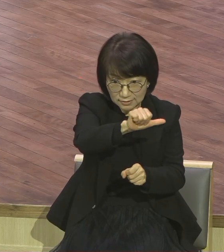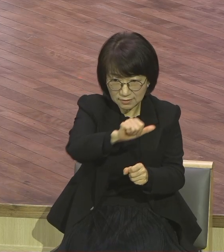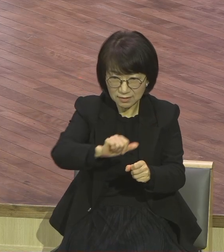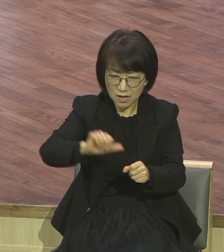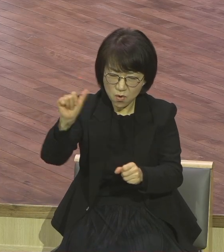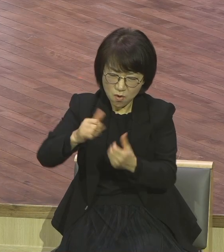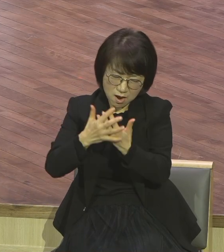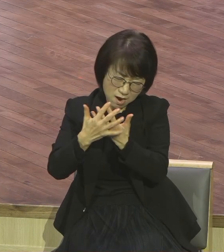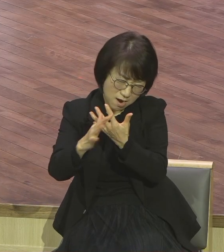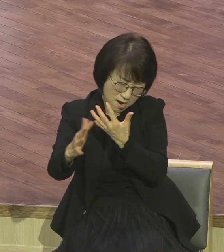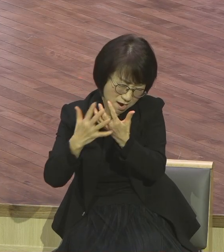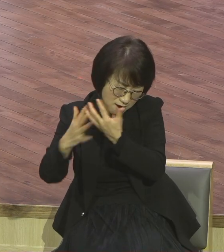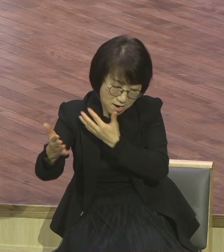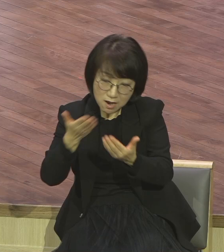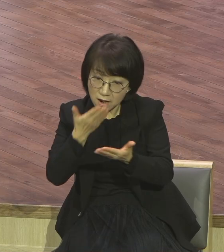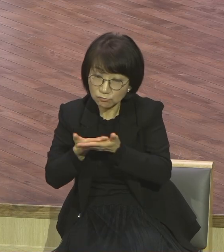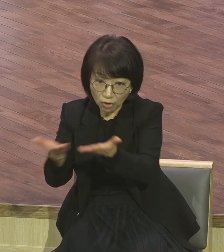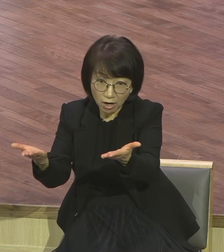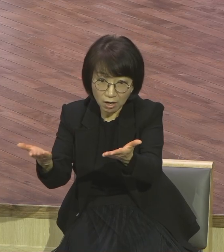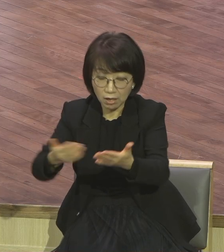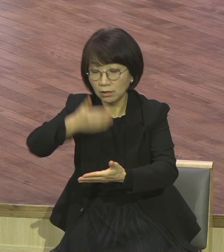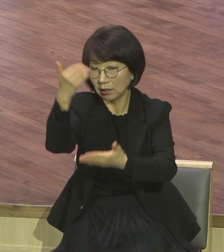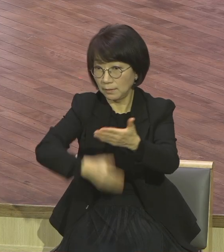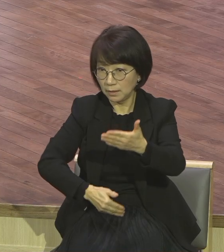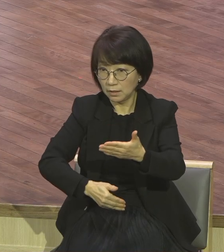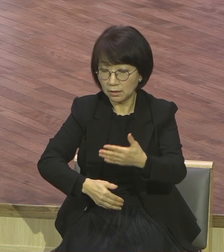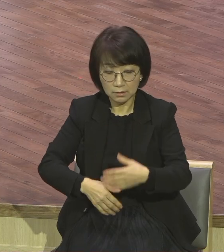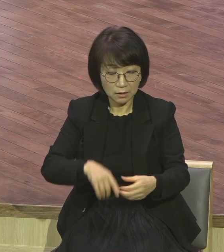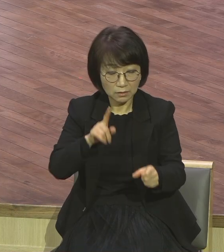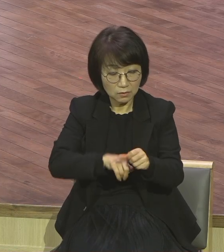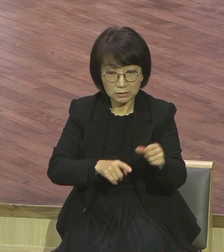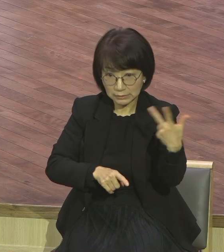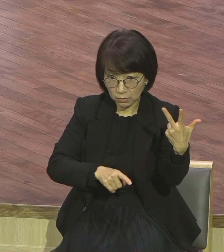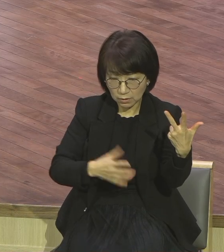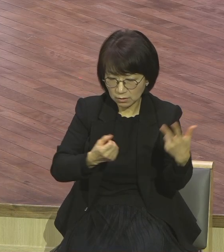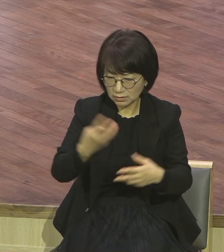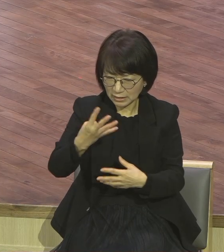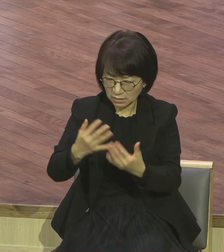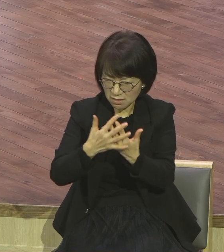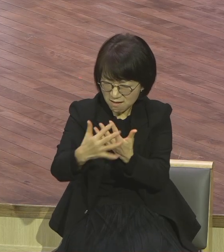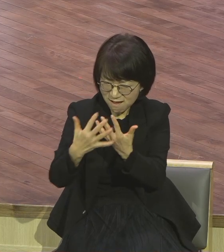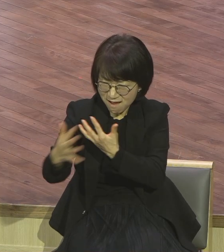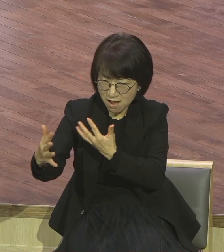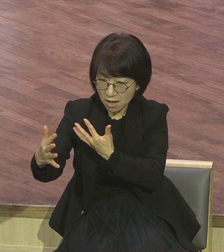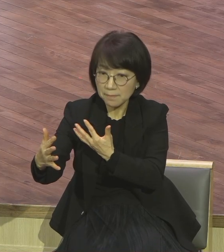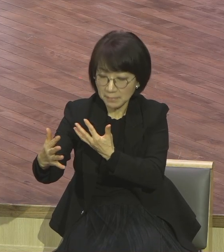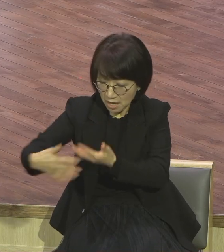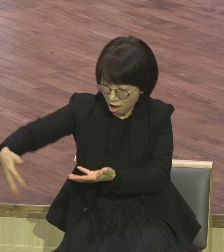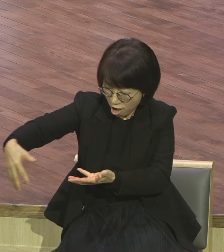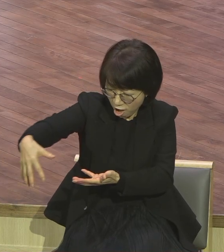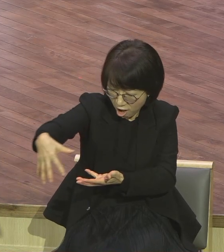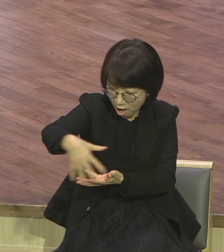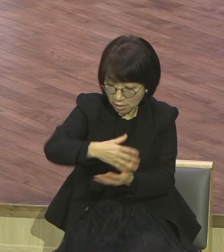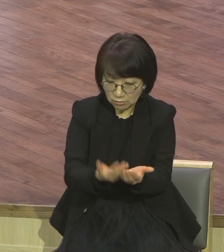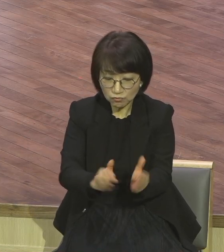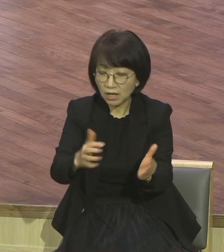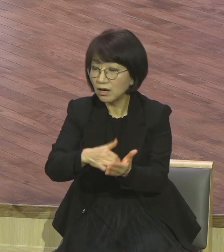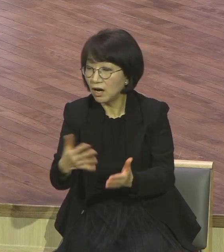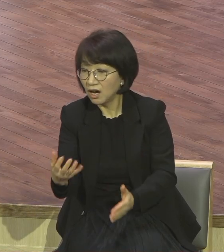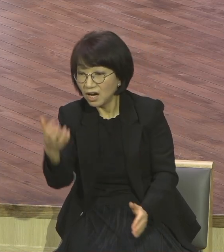것이 몇 바구니며 떡 7개로 4천명을 먹이고 주운 것이 몇 광주리였는지를 기억하지 못하느냐 어찌